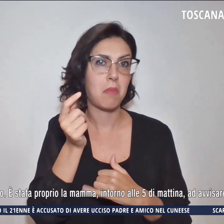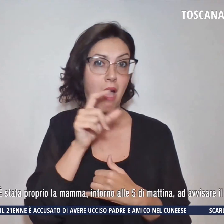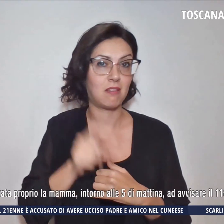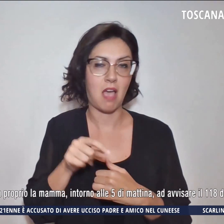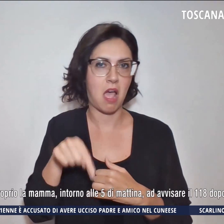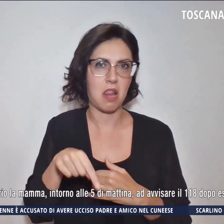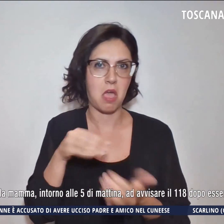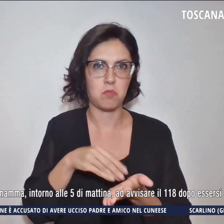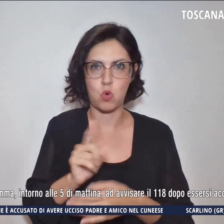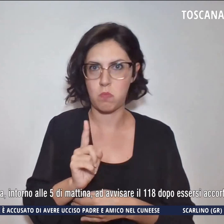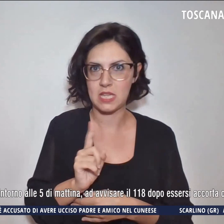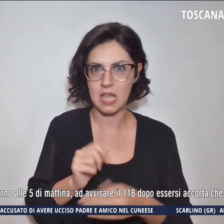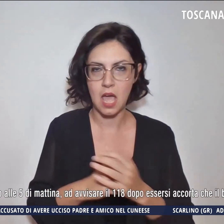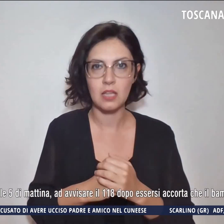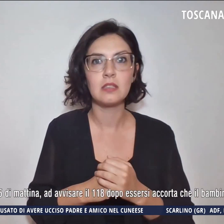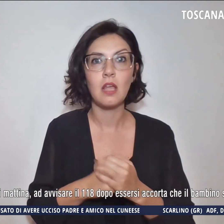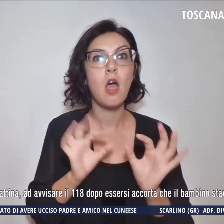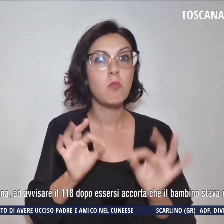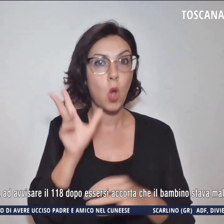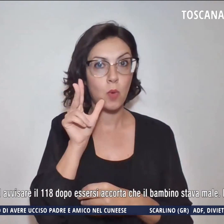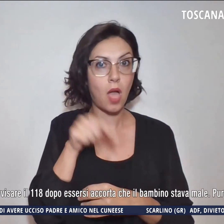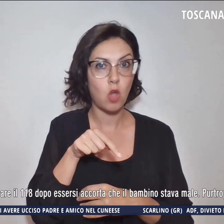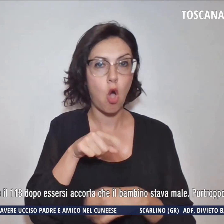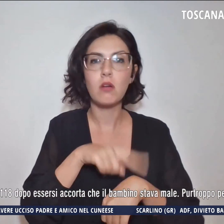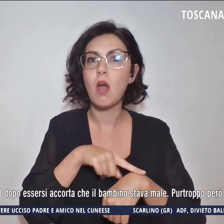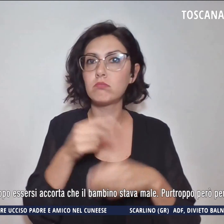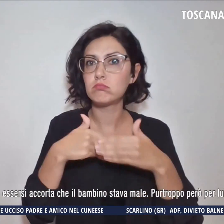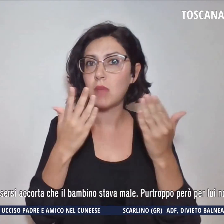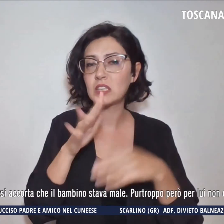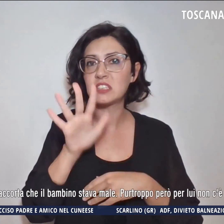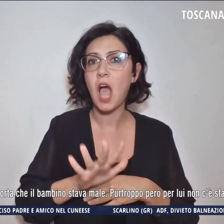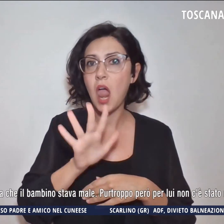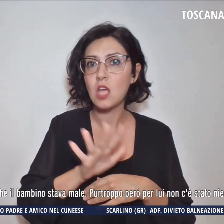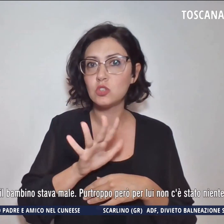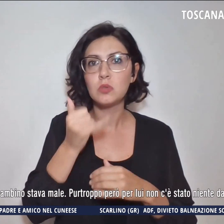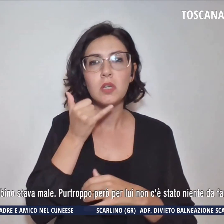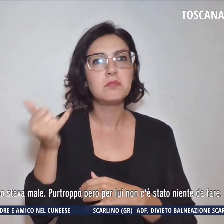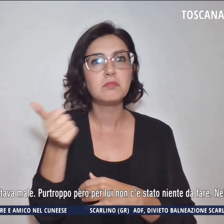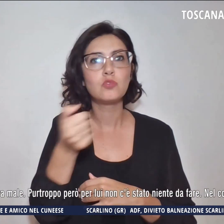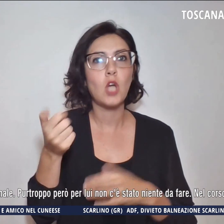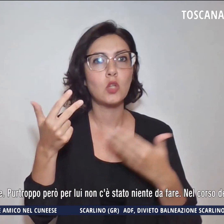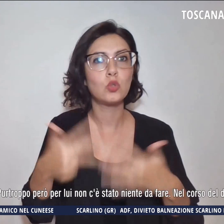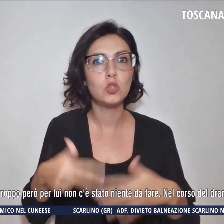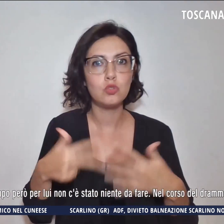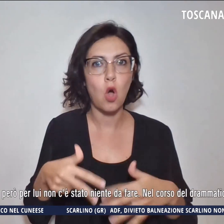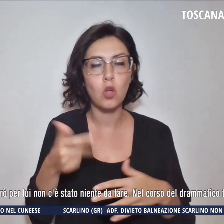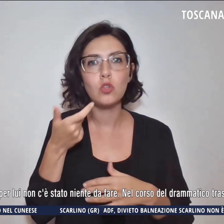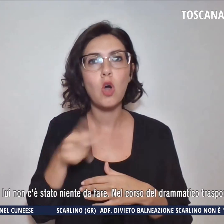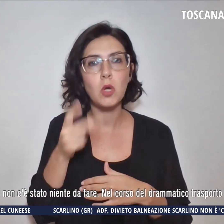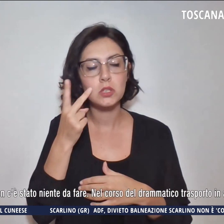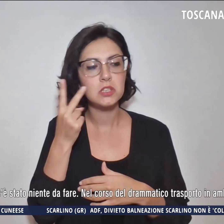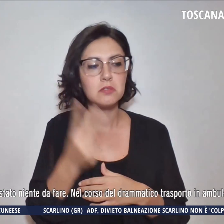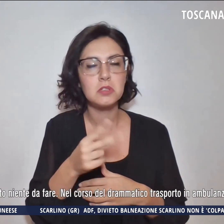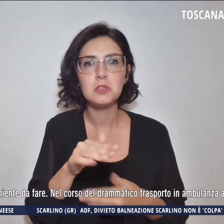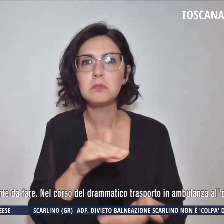proprio lei, intorno alle 5 del mattino, ad avvisare il 118 dopo essersi accorta che il piccolo